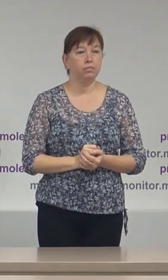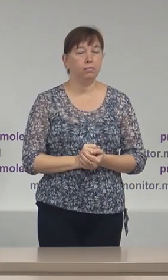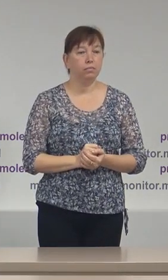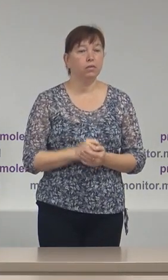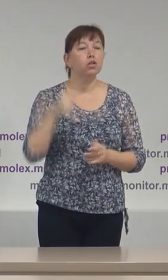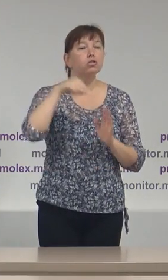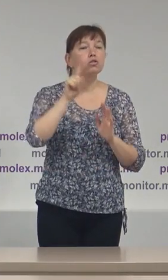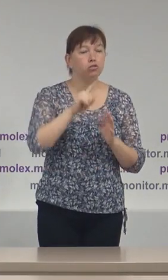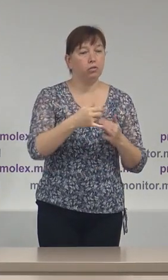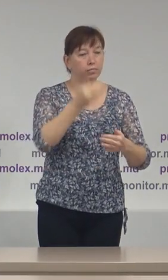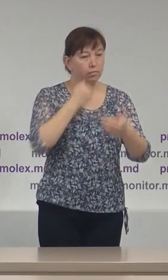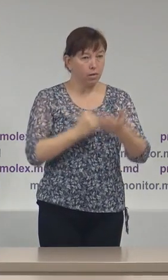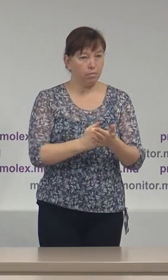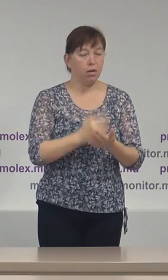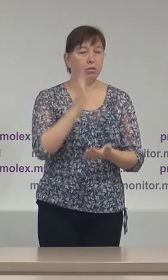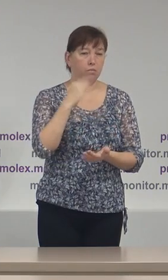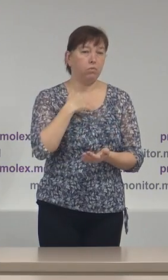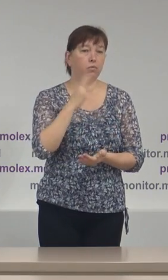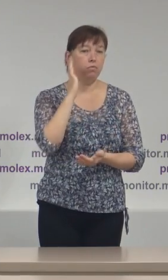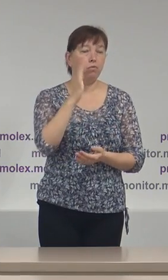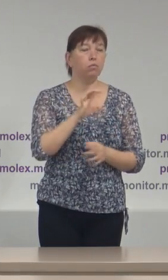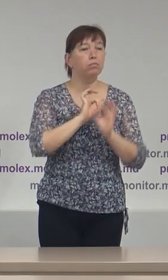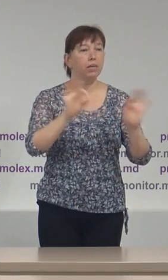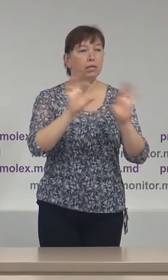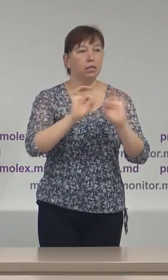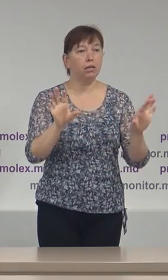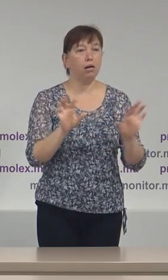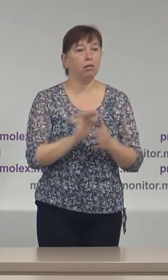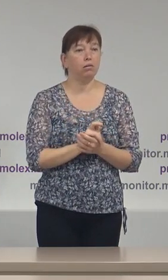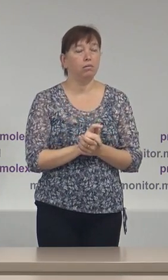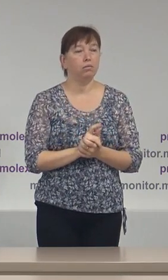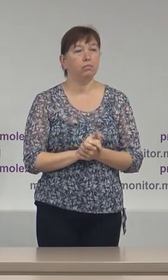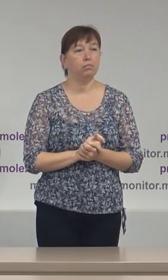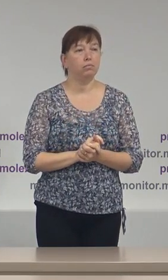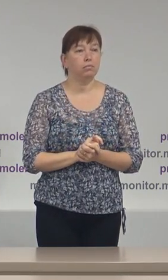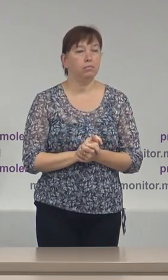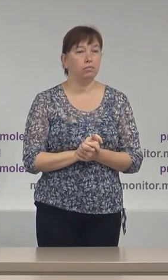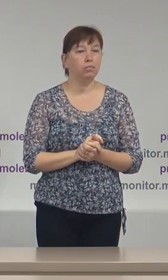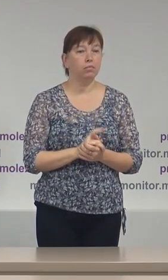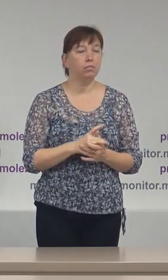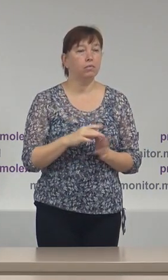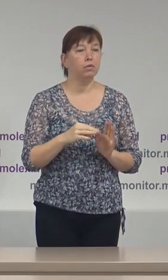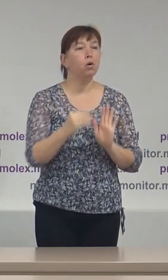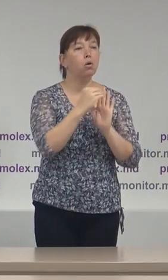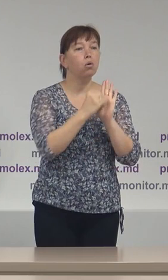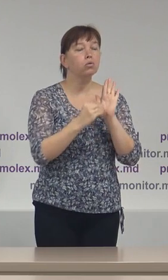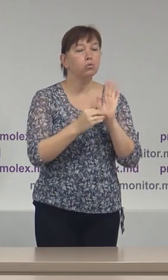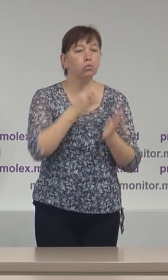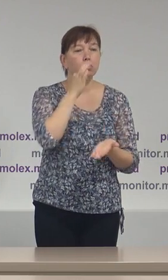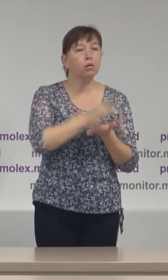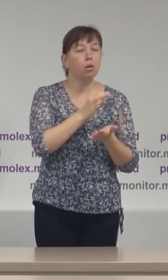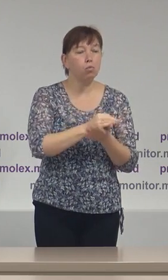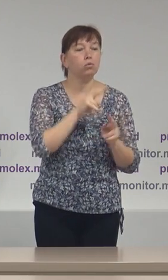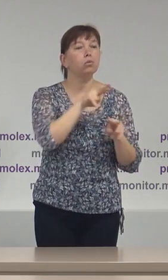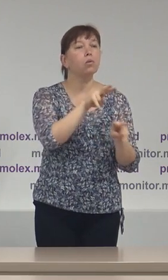În cele ce urmează, voi prezenta conținutul raportului de